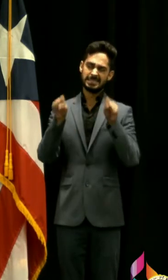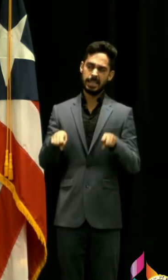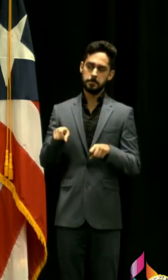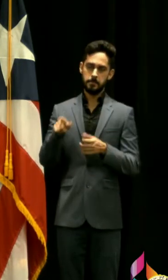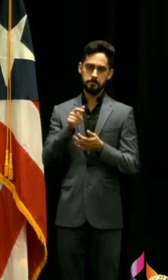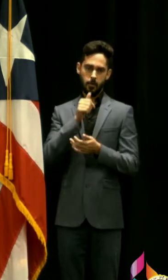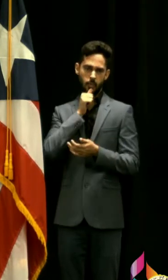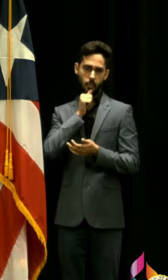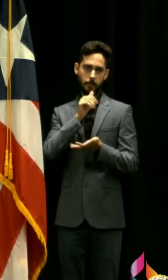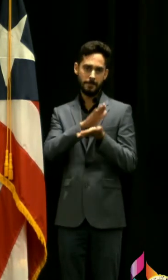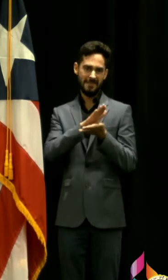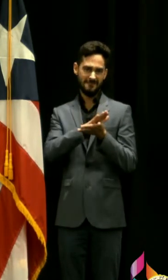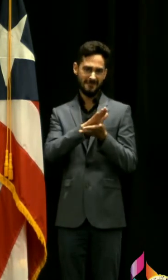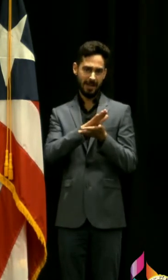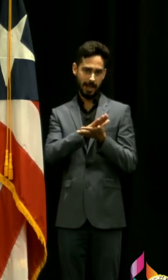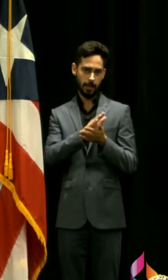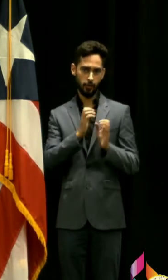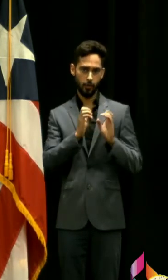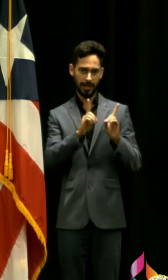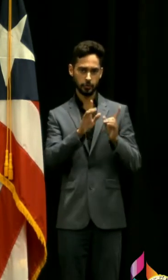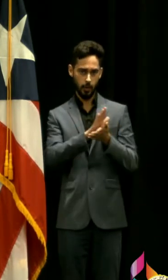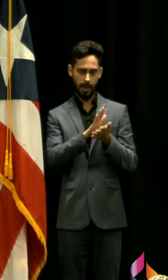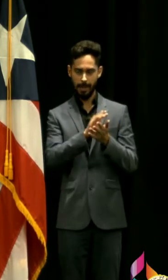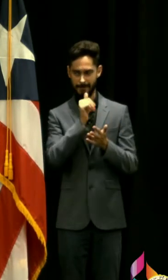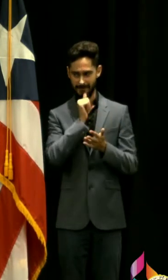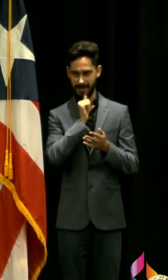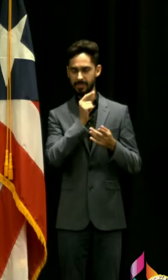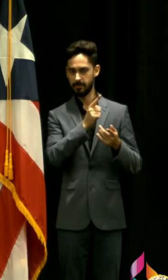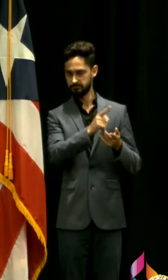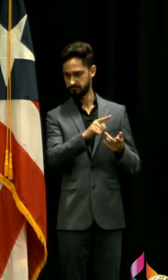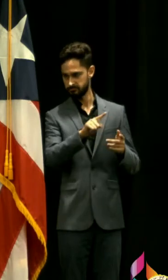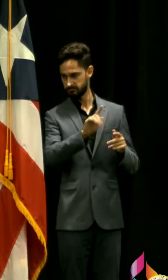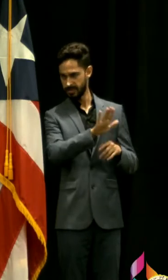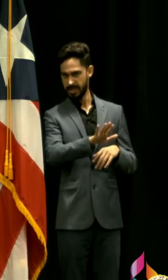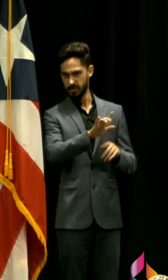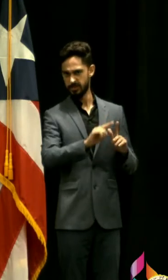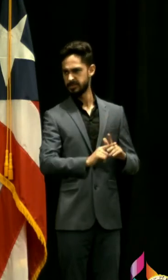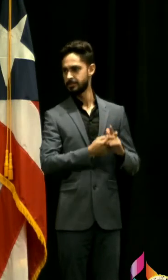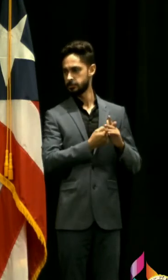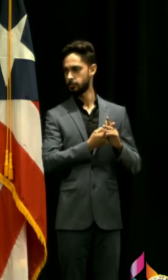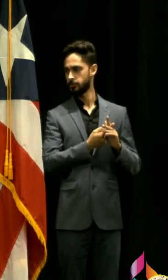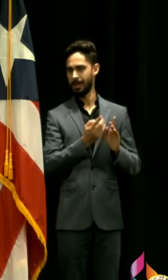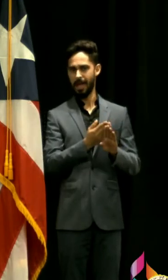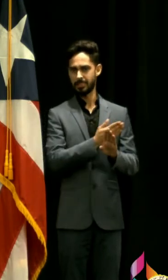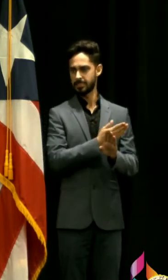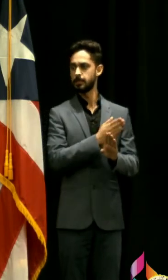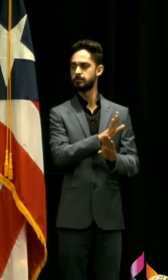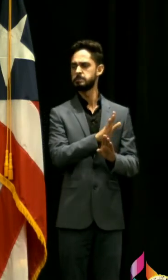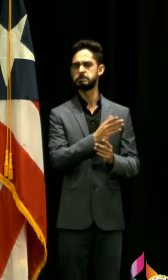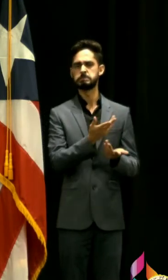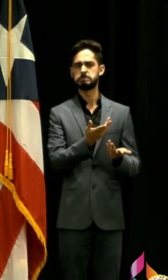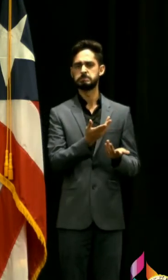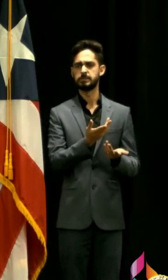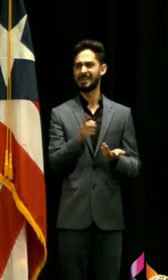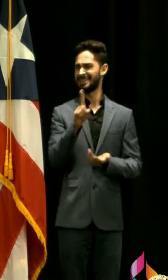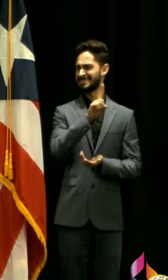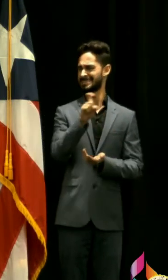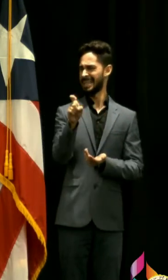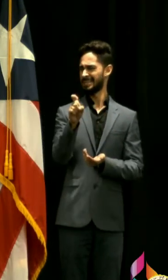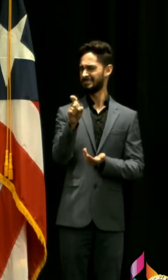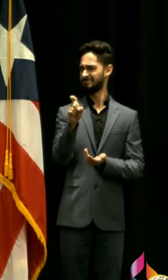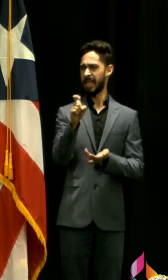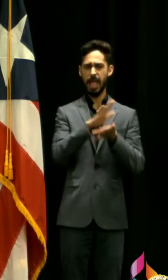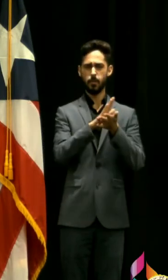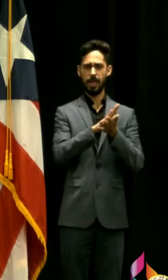antes el sistema de educación privada lo que tuvieron de incidentes fue un par de incidentes en más de 100 escuelas abiertas